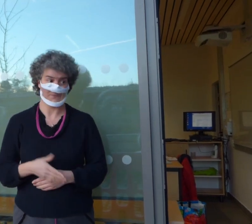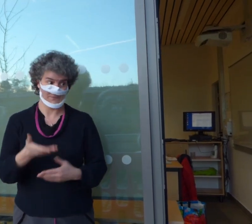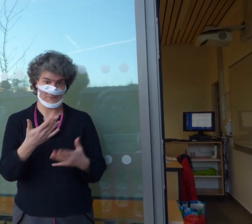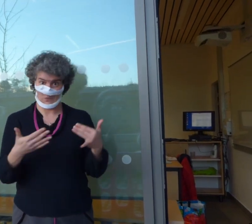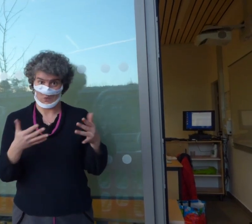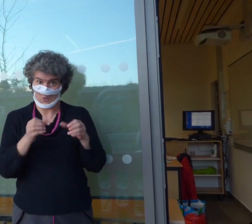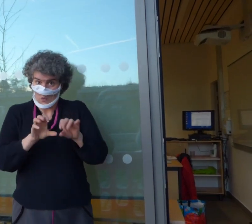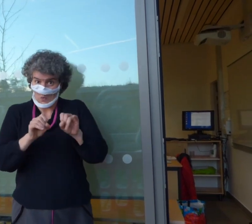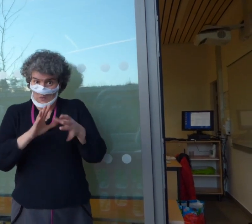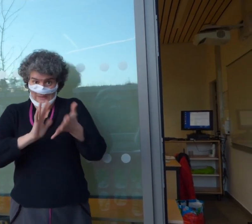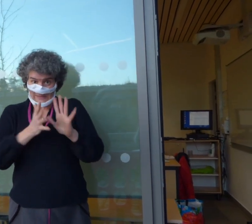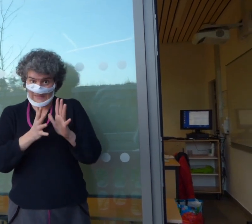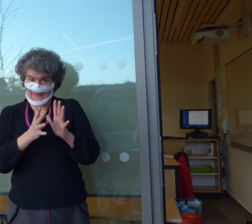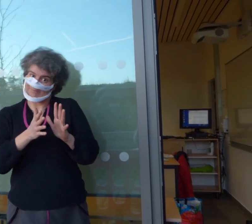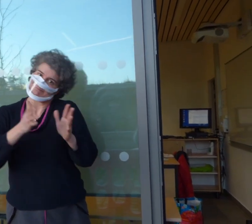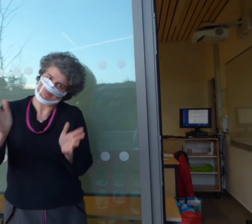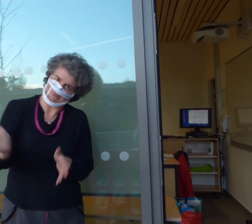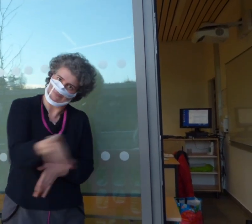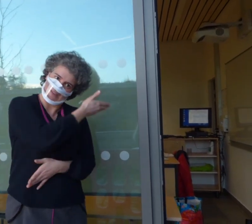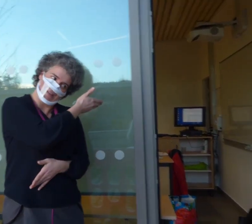Comment se passe un cours de langue des signes ? Venez voir.